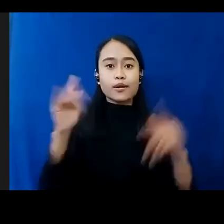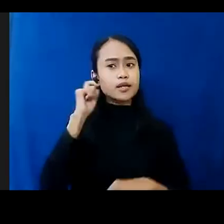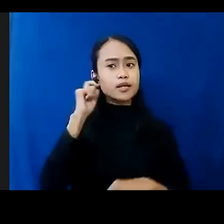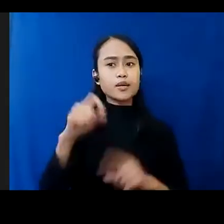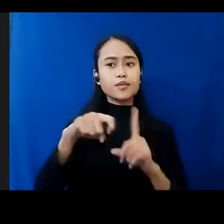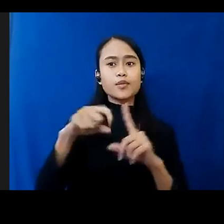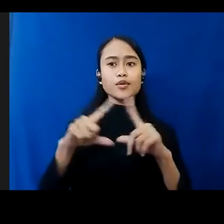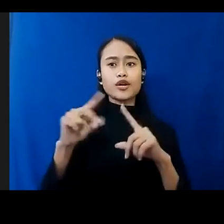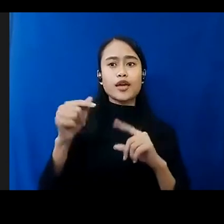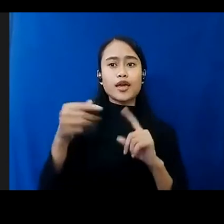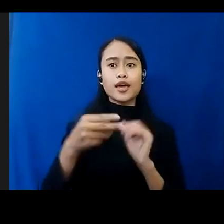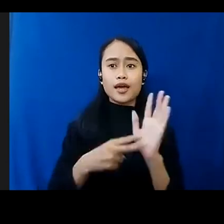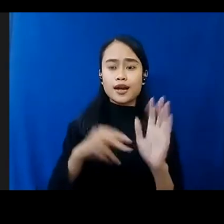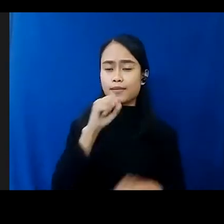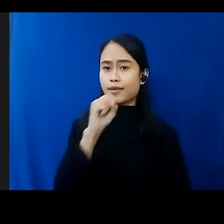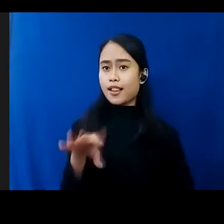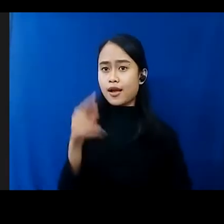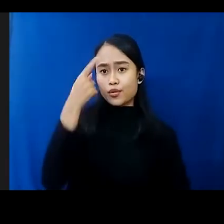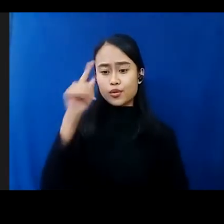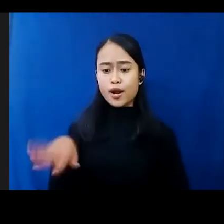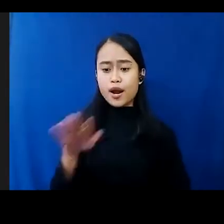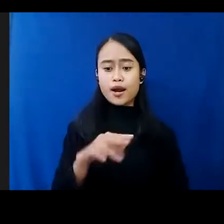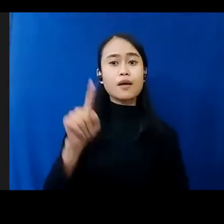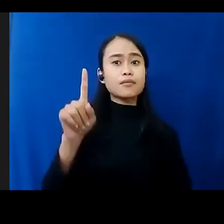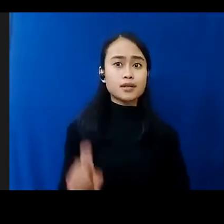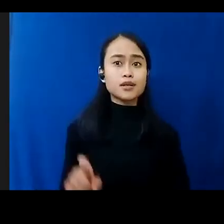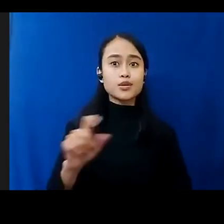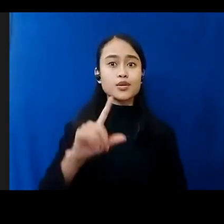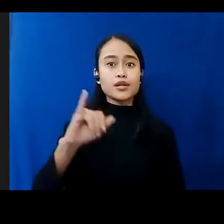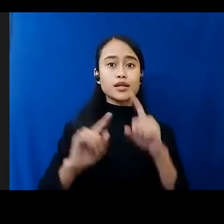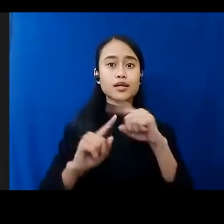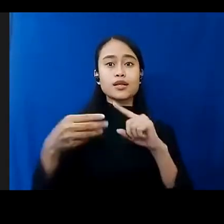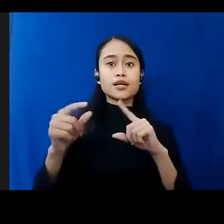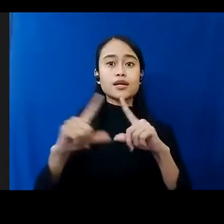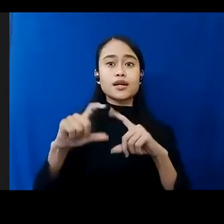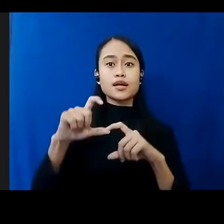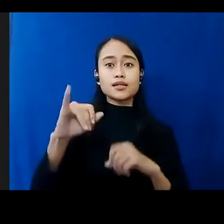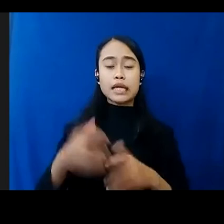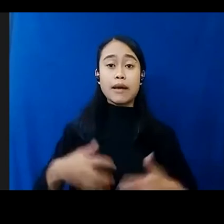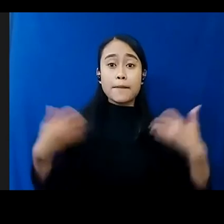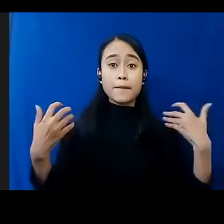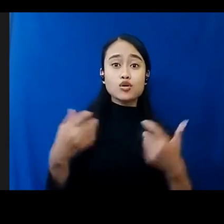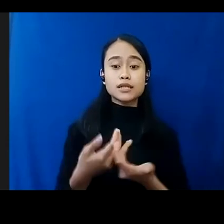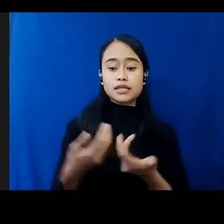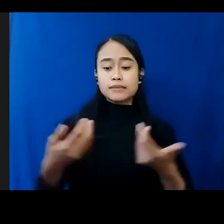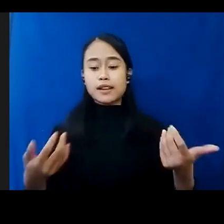Untuk Anak Anak Perlu Literasi Emosi Terlebih Dahulu Sebelum Adanya Literasi Digital